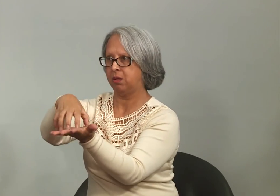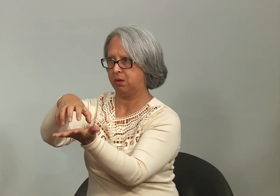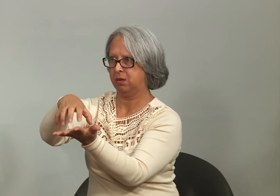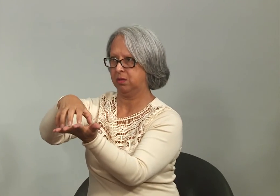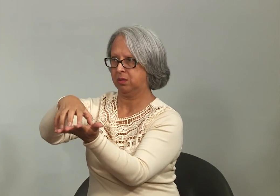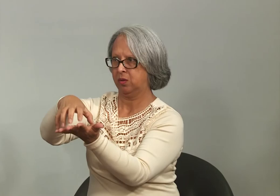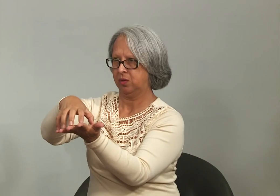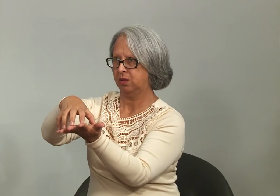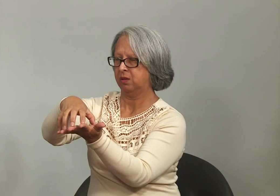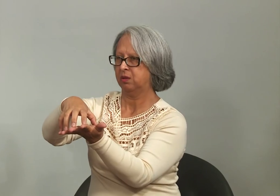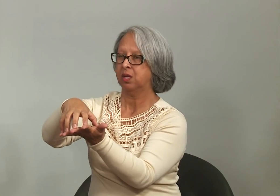nas aldeias, né?